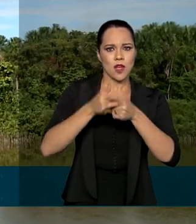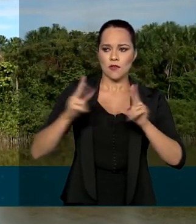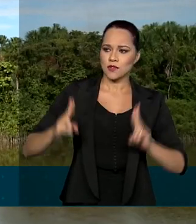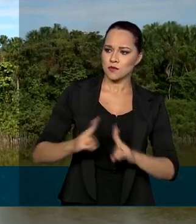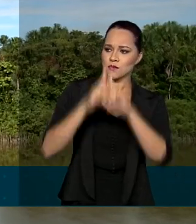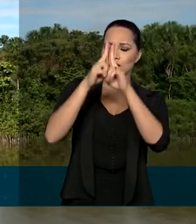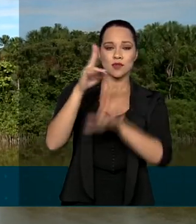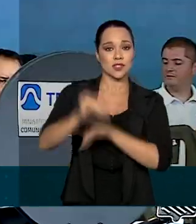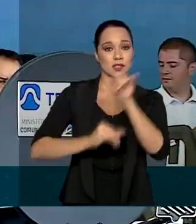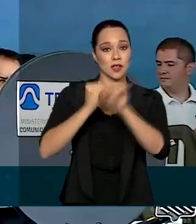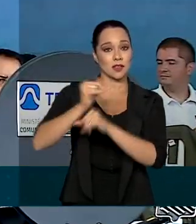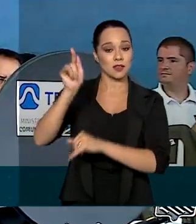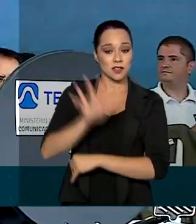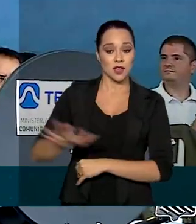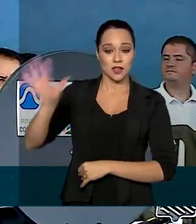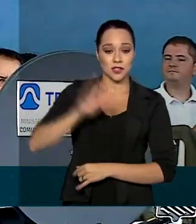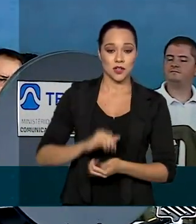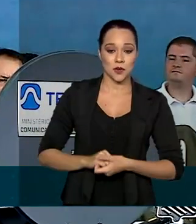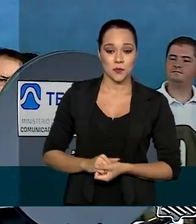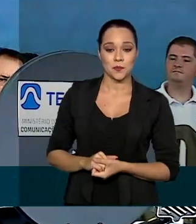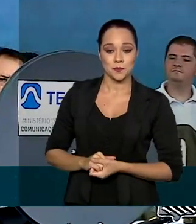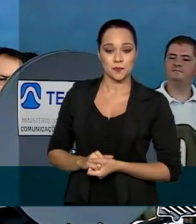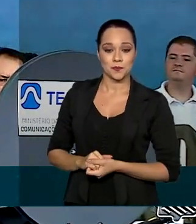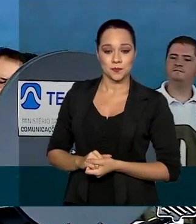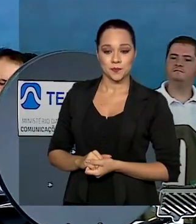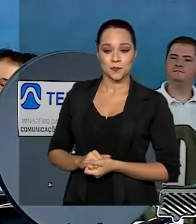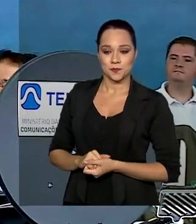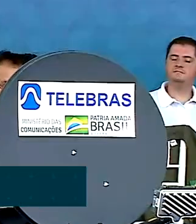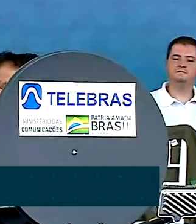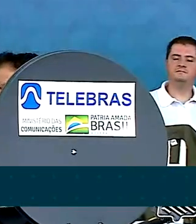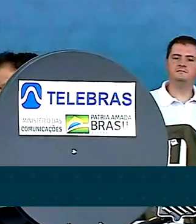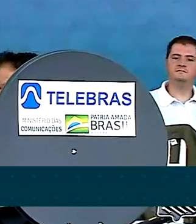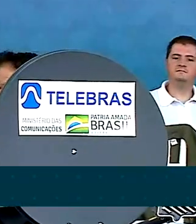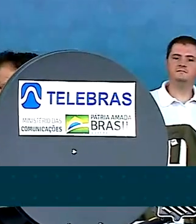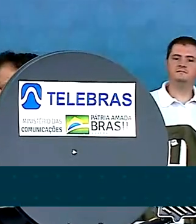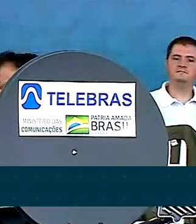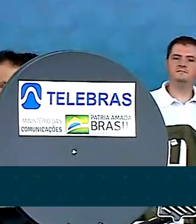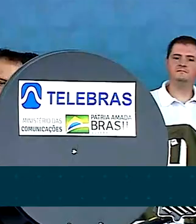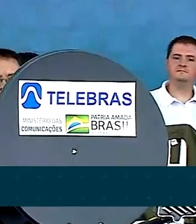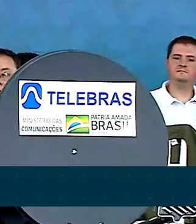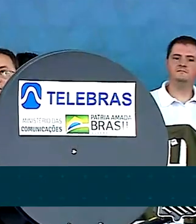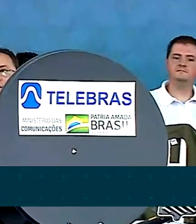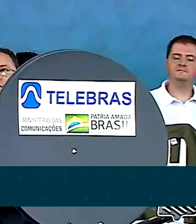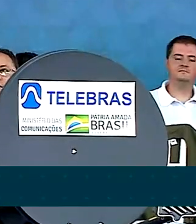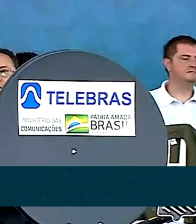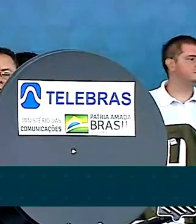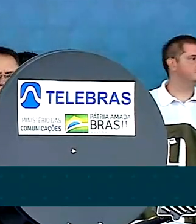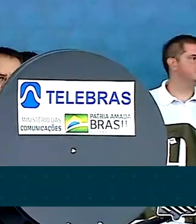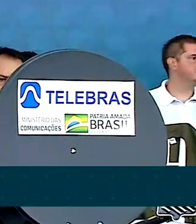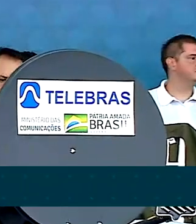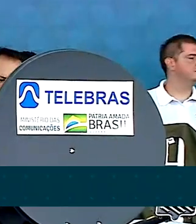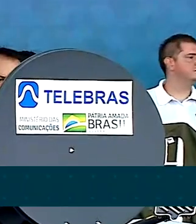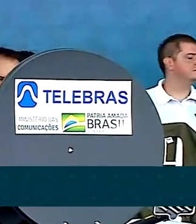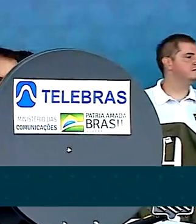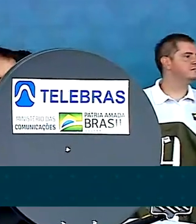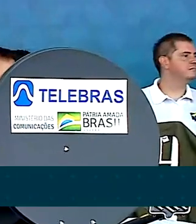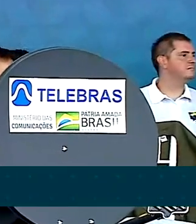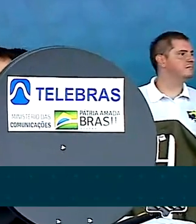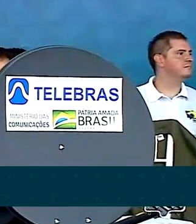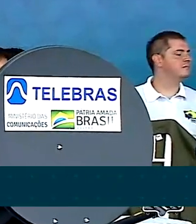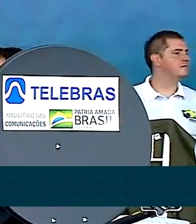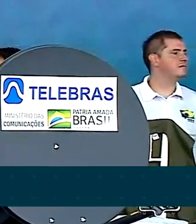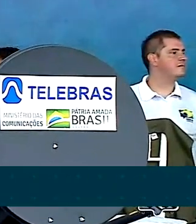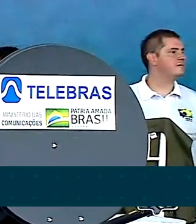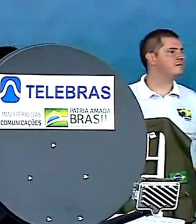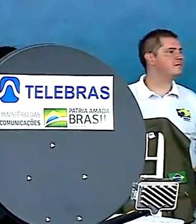internet na região. Essa antena aqui da Telebrás vai trazer Wi-Fi na